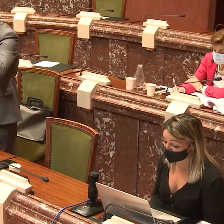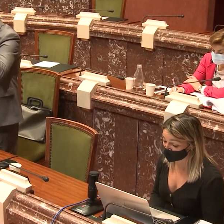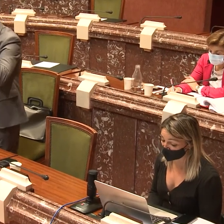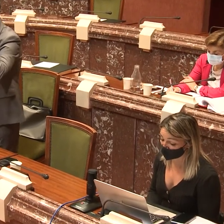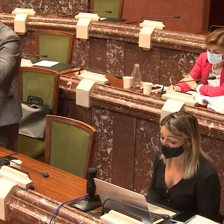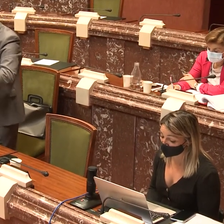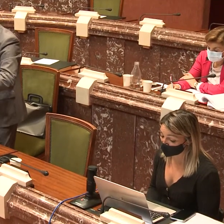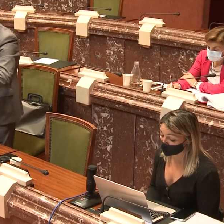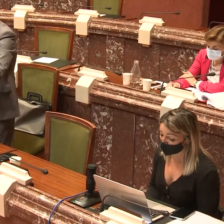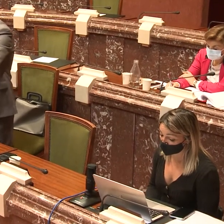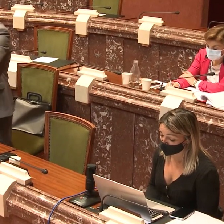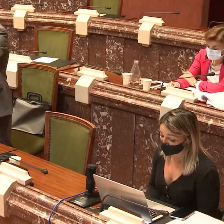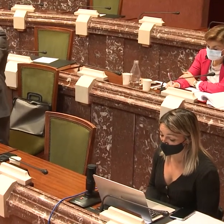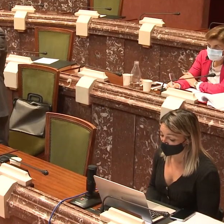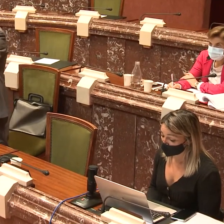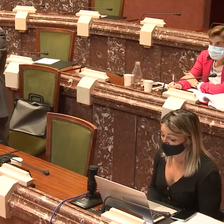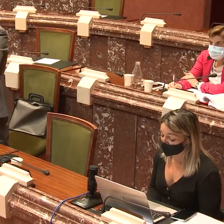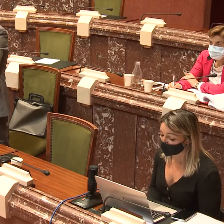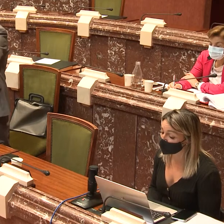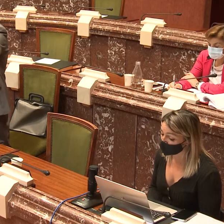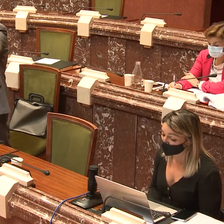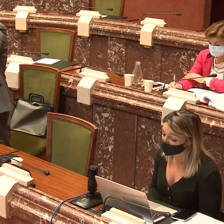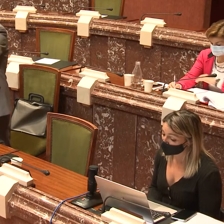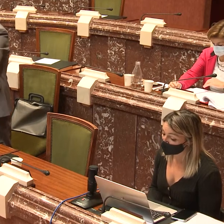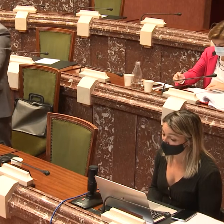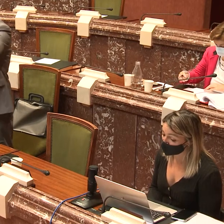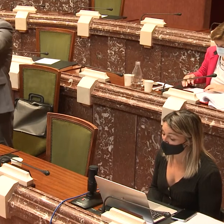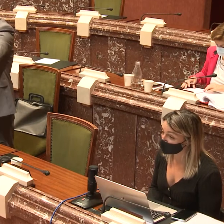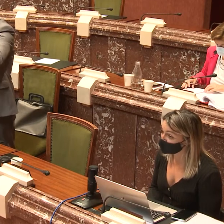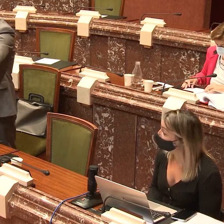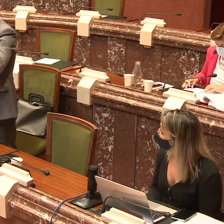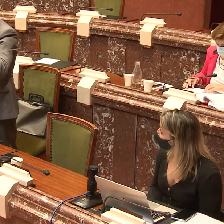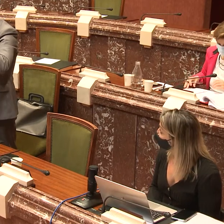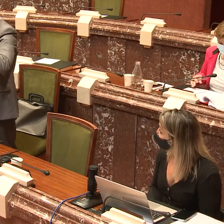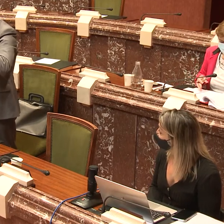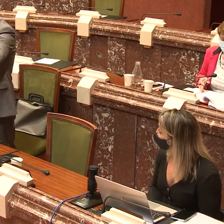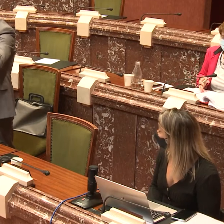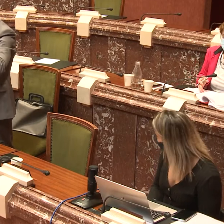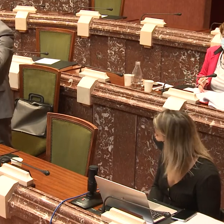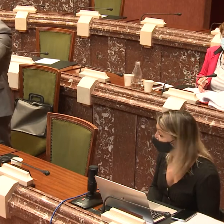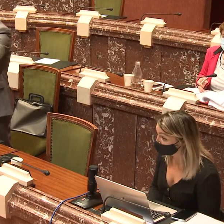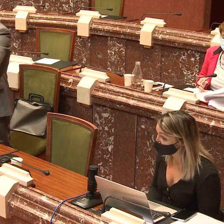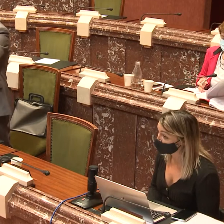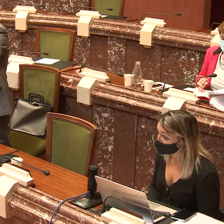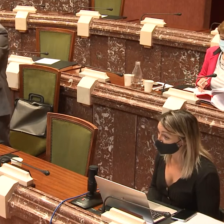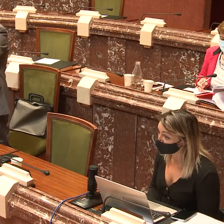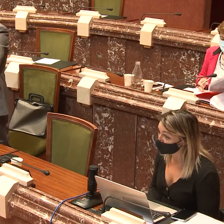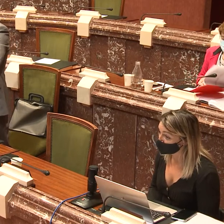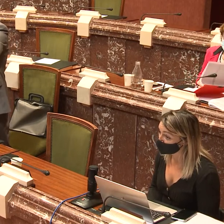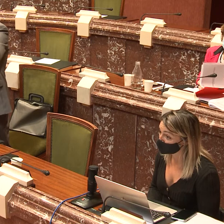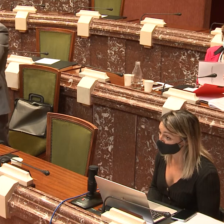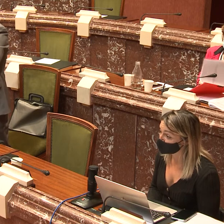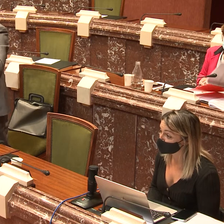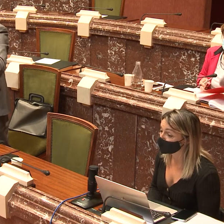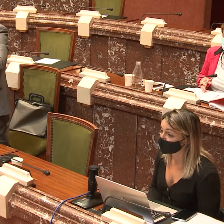pequeños, es muy sencillo de asimilar y vamos, como idea sería magnífica y si los